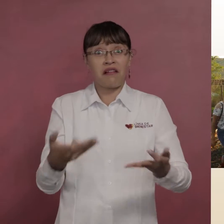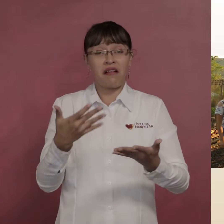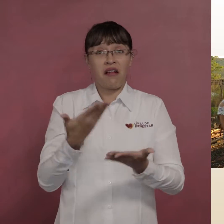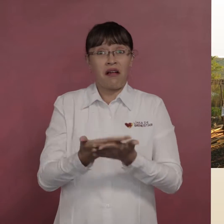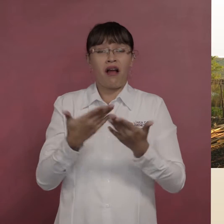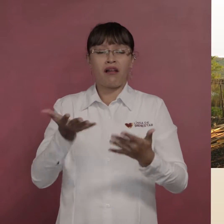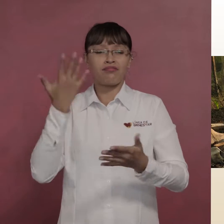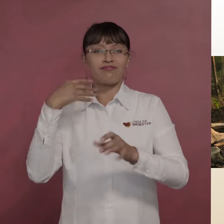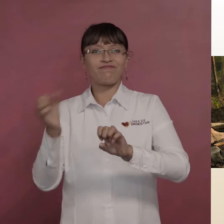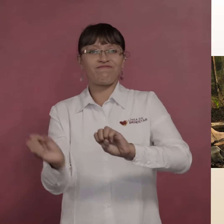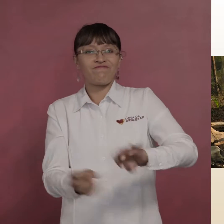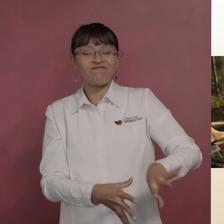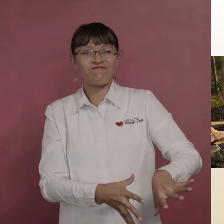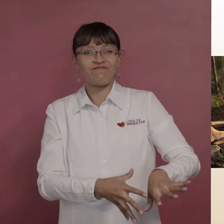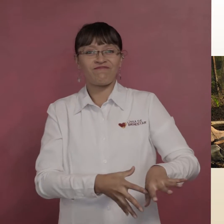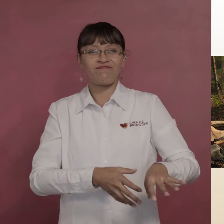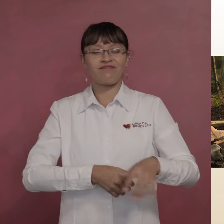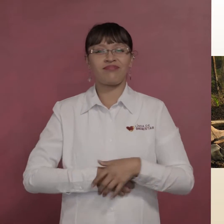hasta estaban abandonadas.